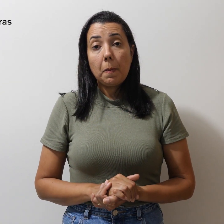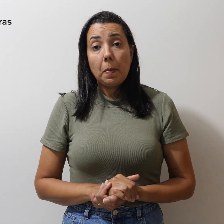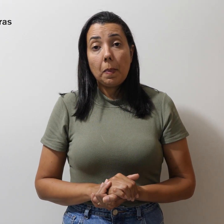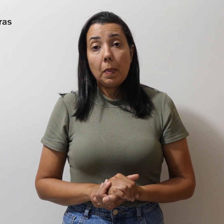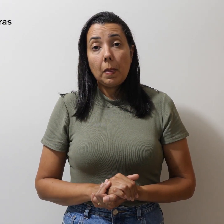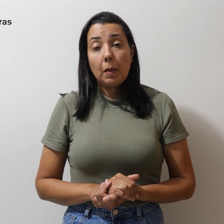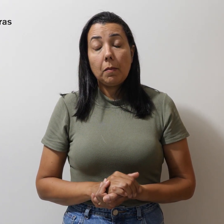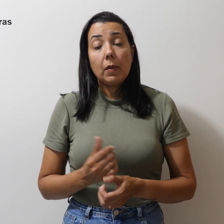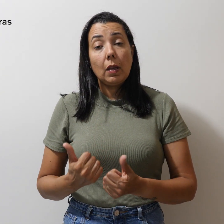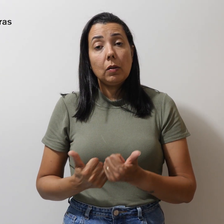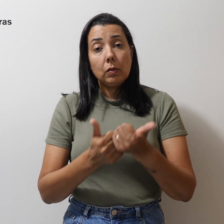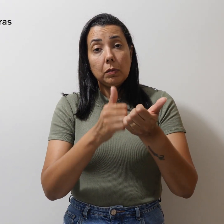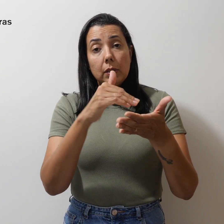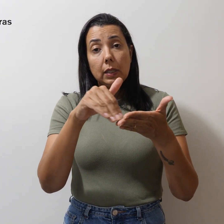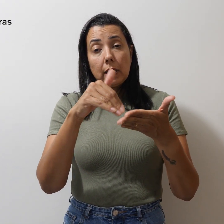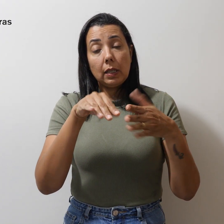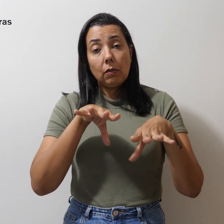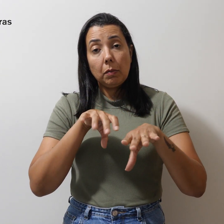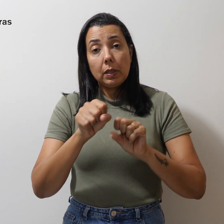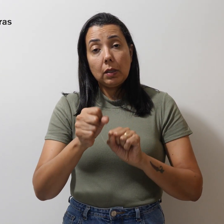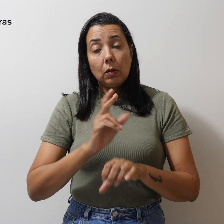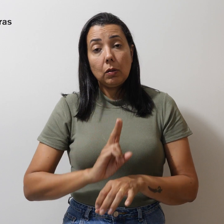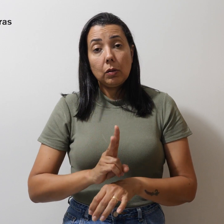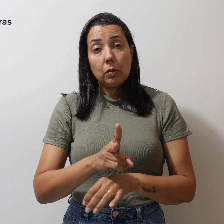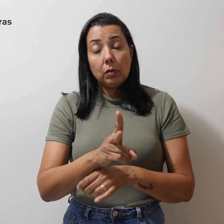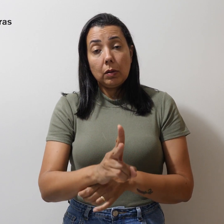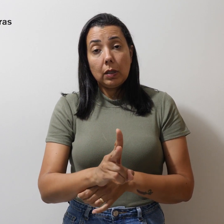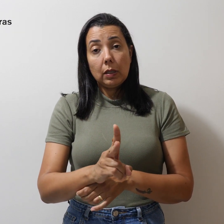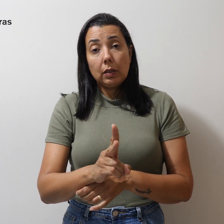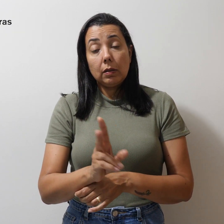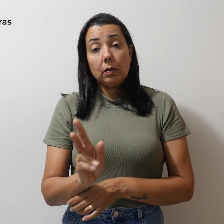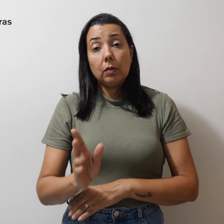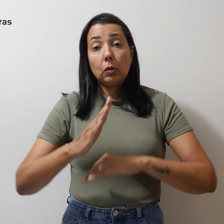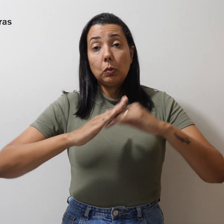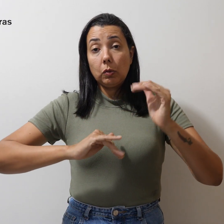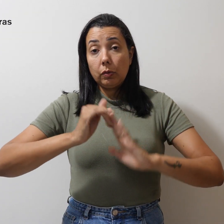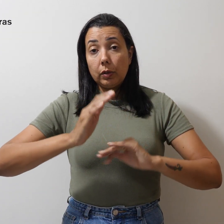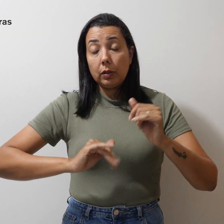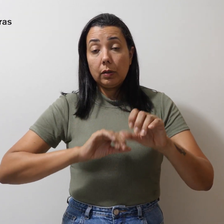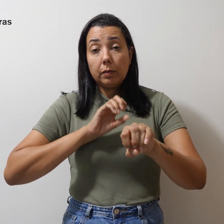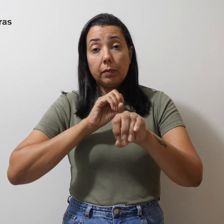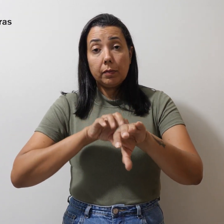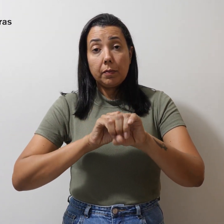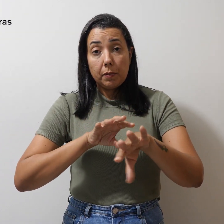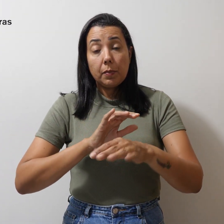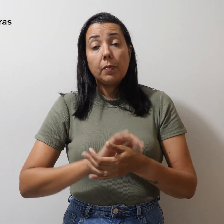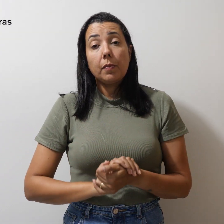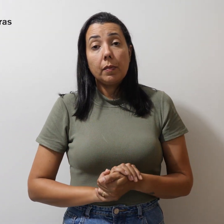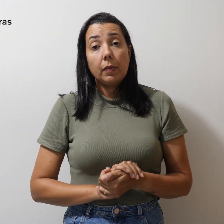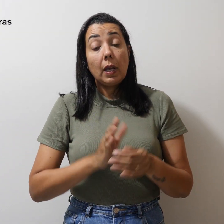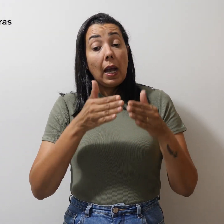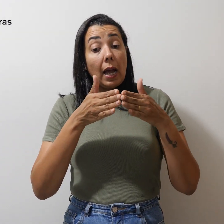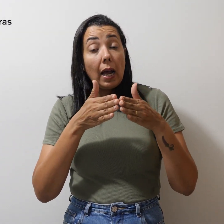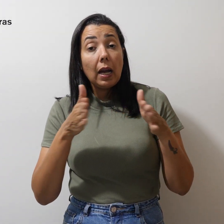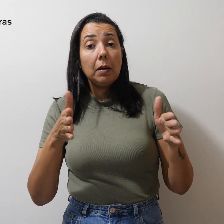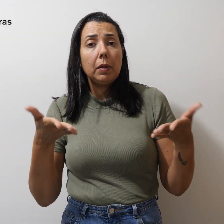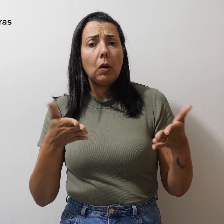Subsecretaria de Formação Continuada dos Profissionais da Educação está abrindo o período de